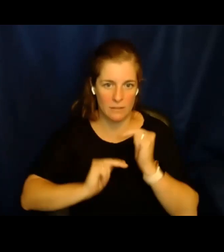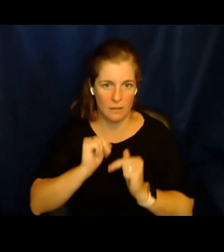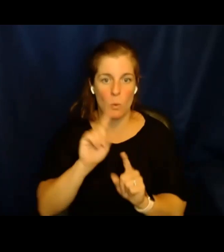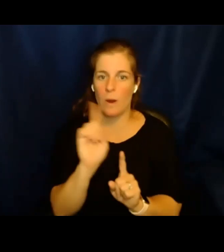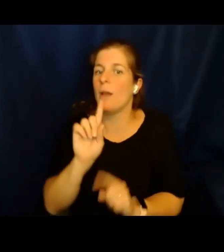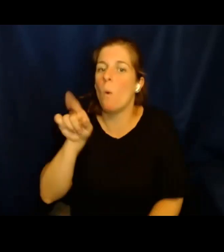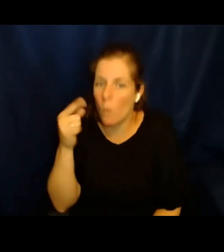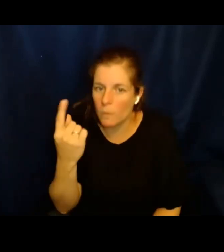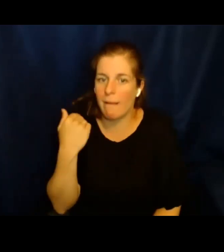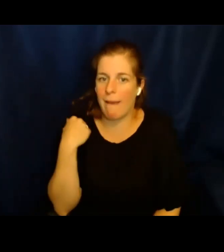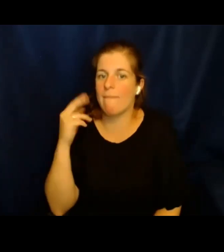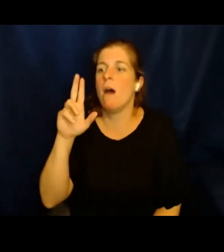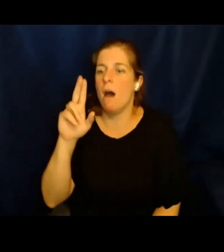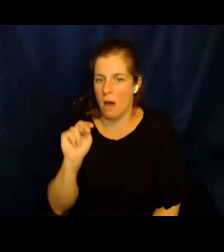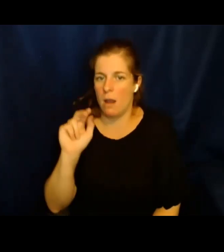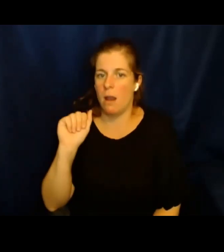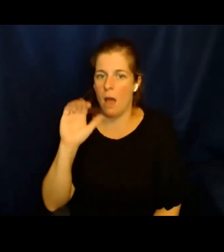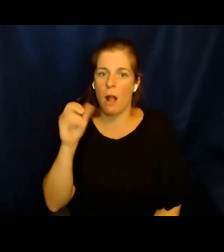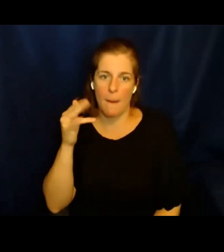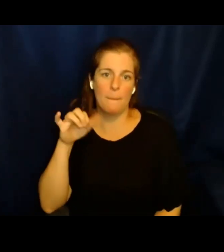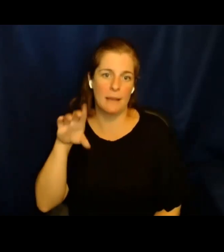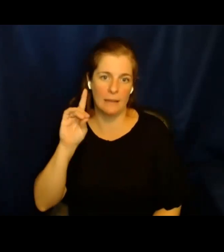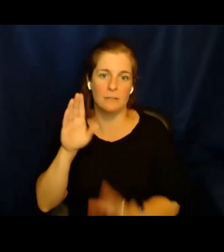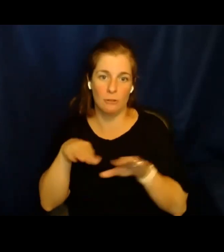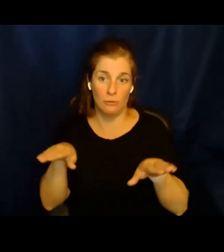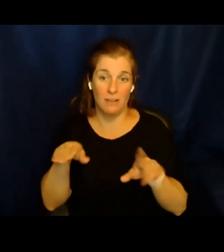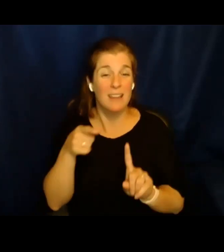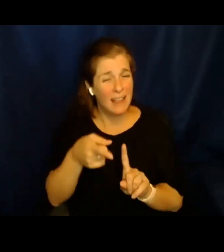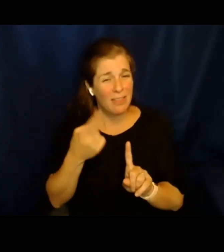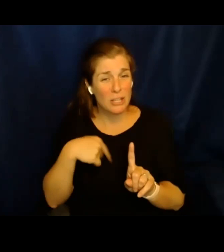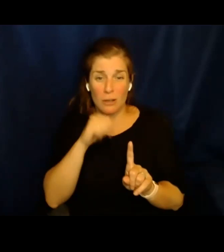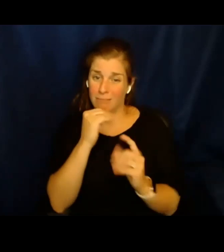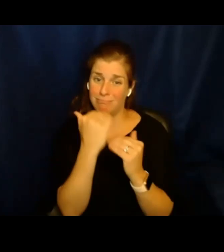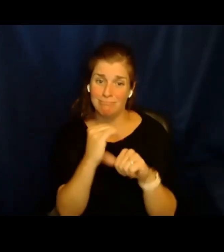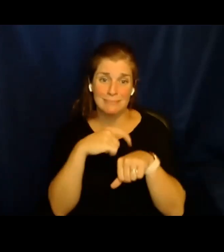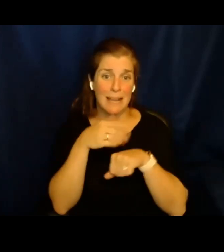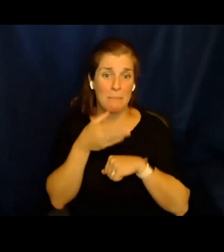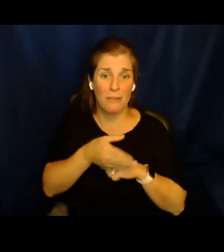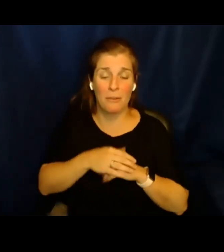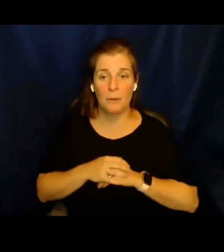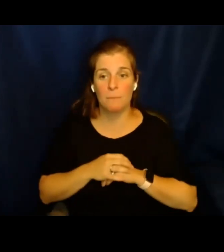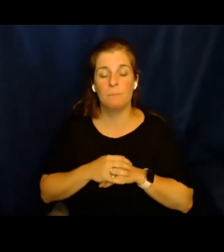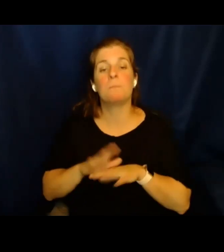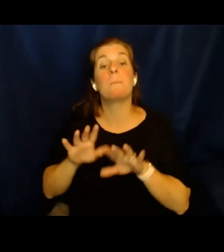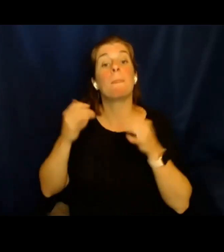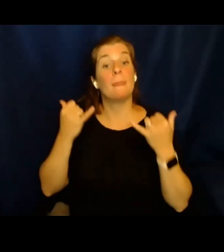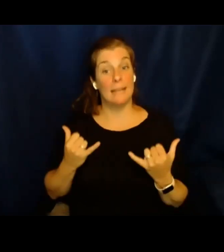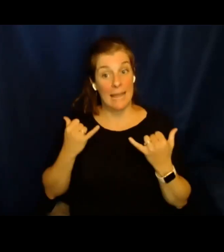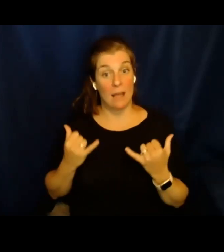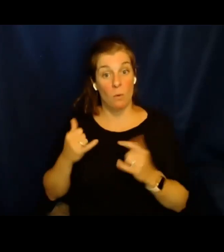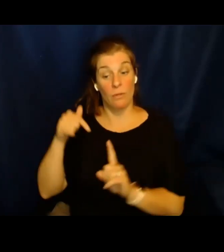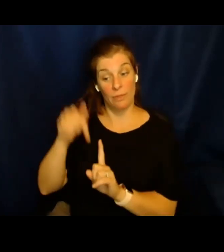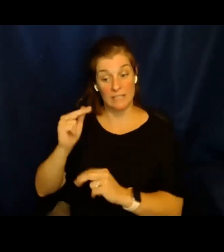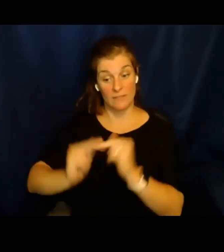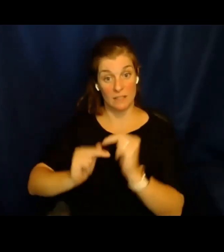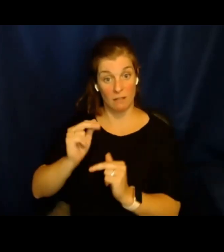es una instalación donde ingresan solamente a chicos no acompañados. Ahí deben de pasar el menor tiempo posible. La